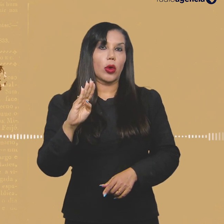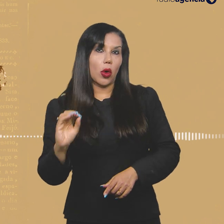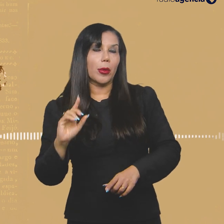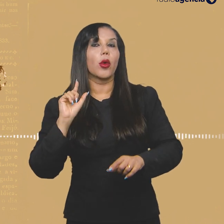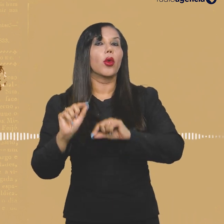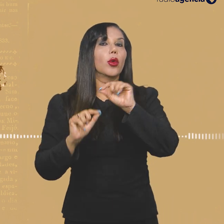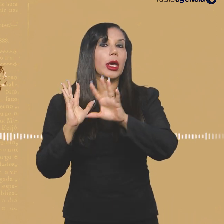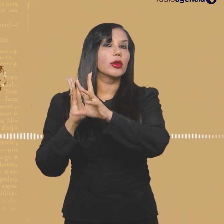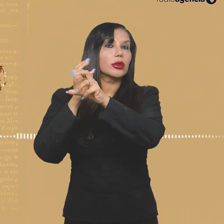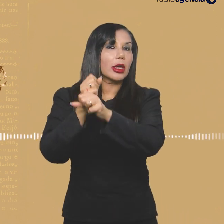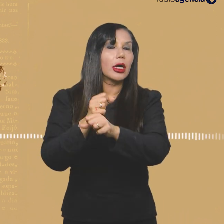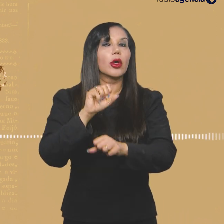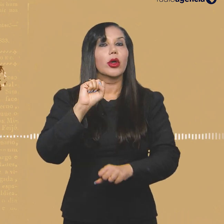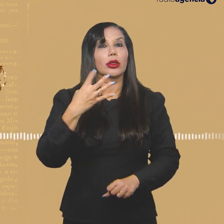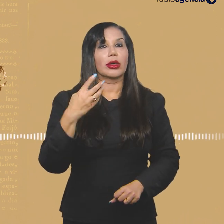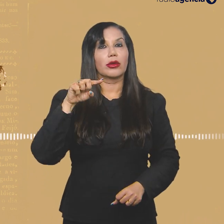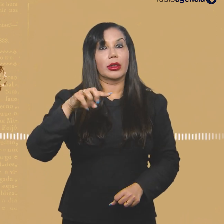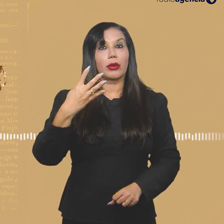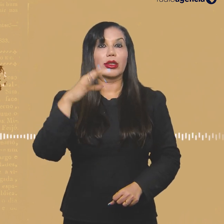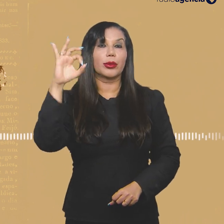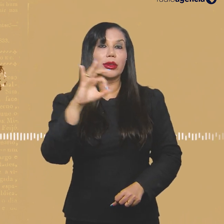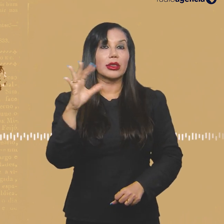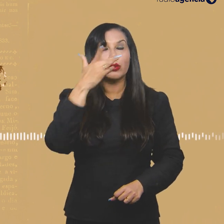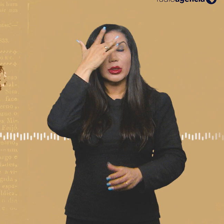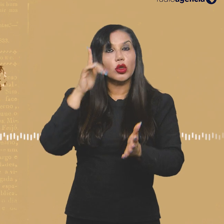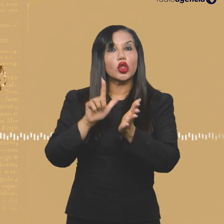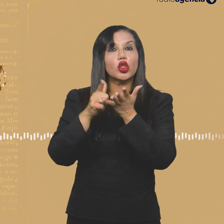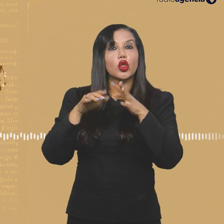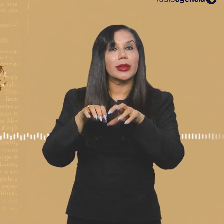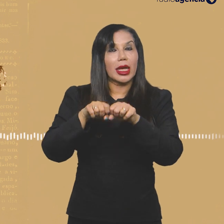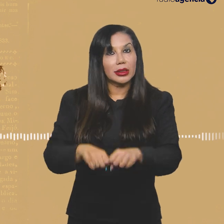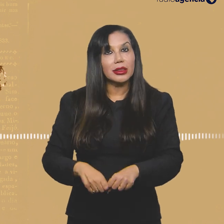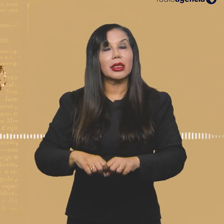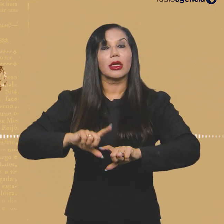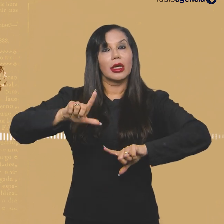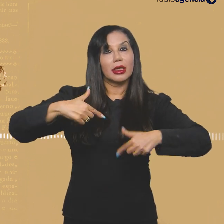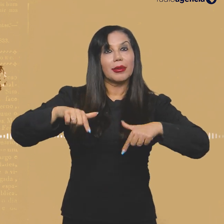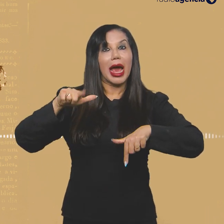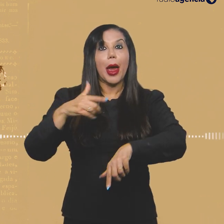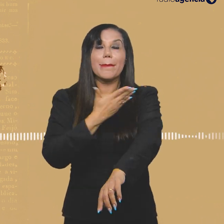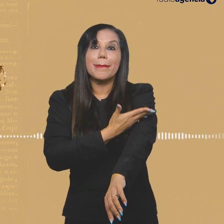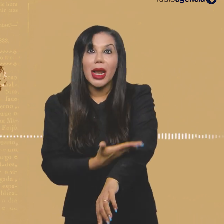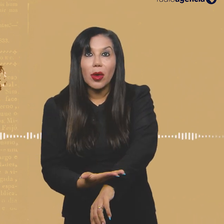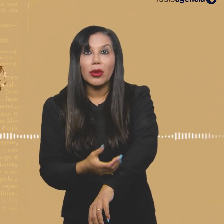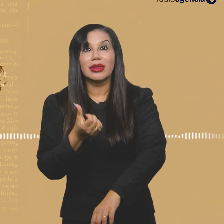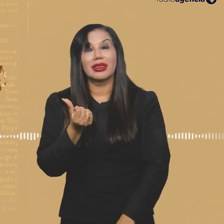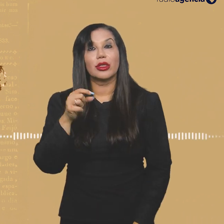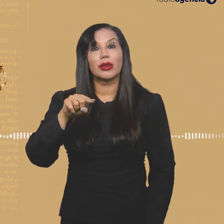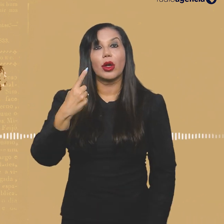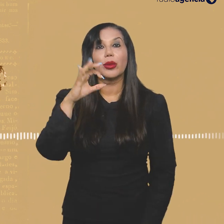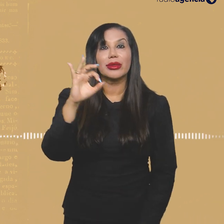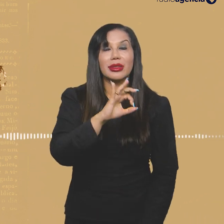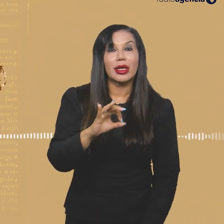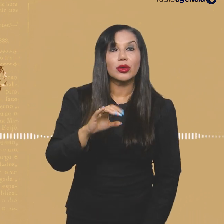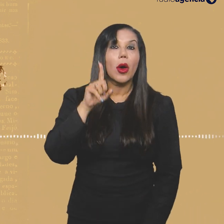O resultado mostra que 84,4% dos jornalistas desses veículos são brancos, 6